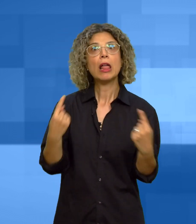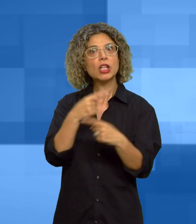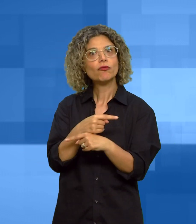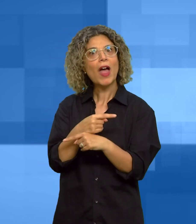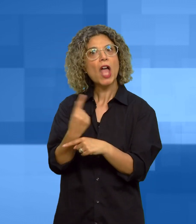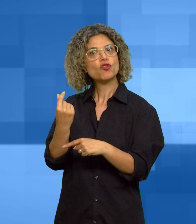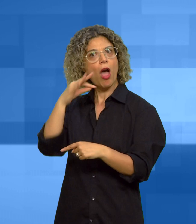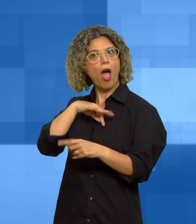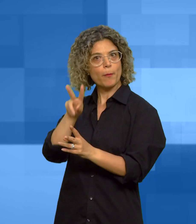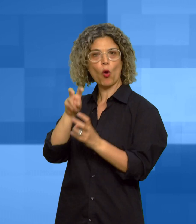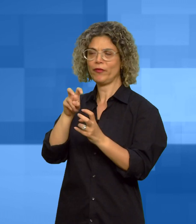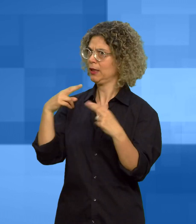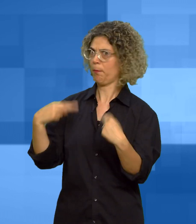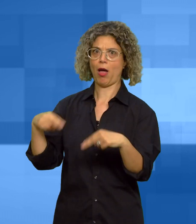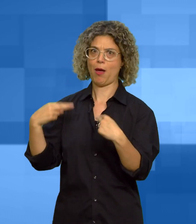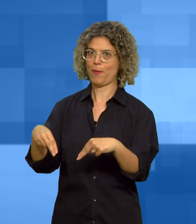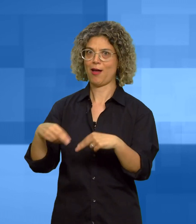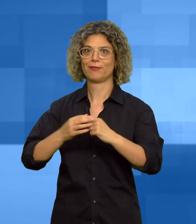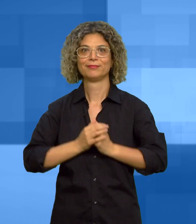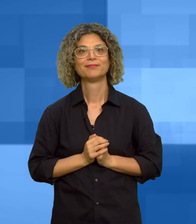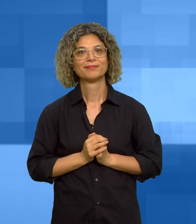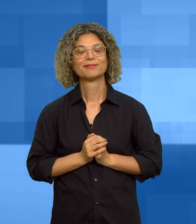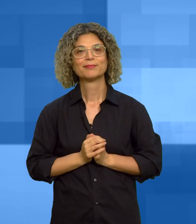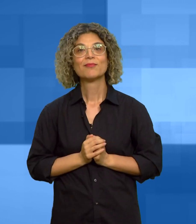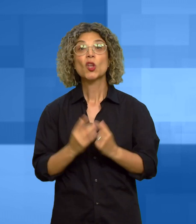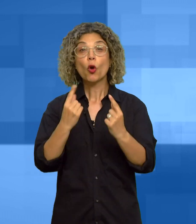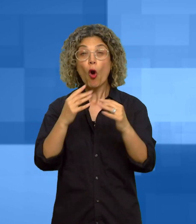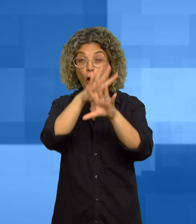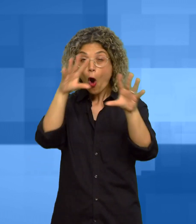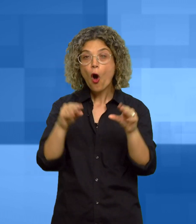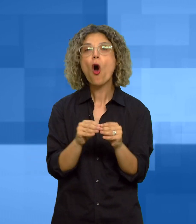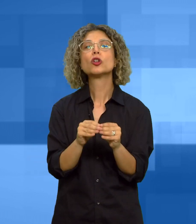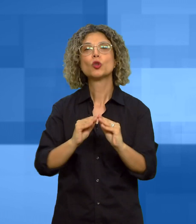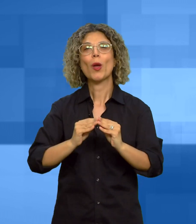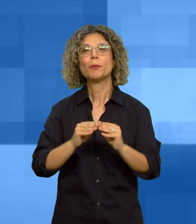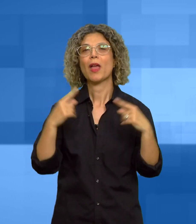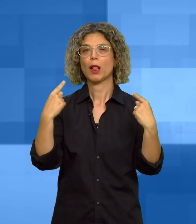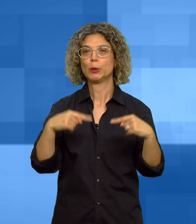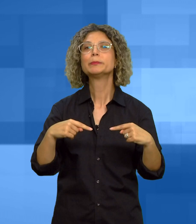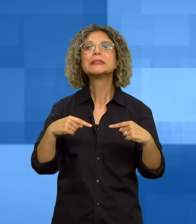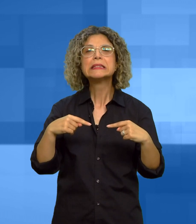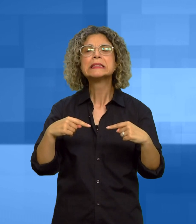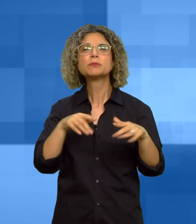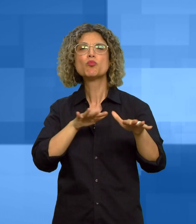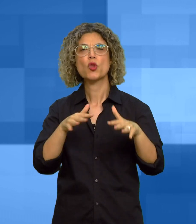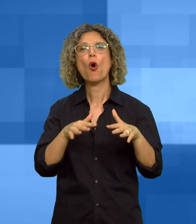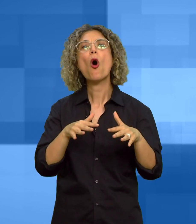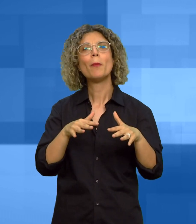realizzare profitti finanziari il costo totale dell'impianto di produzione si aggira intorno ai